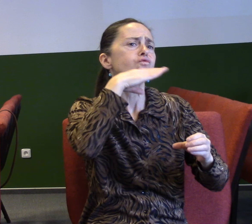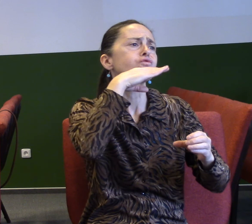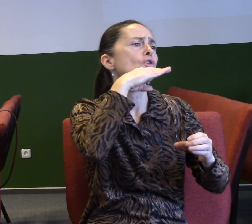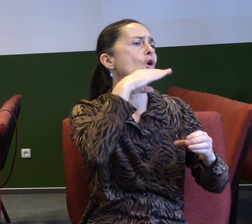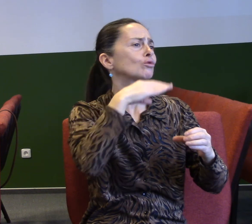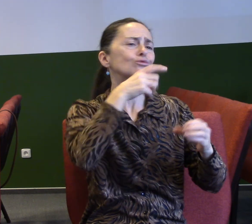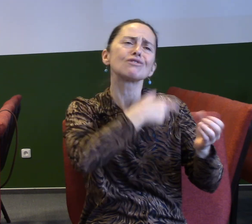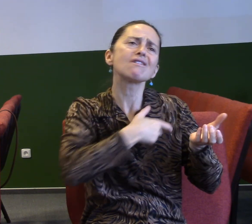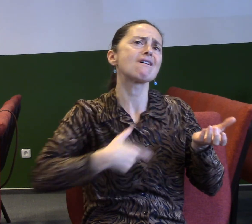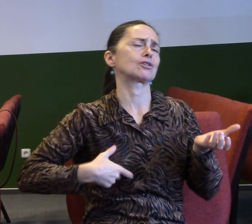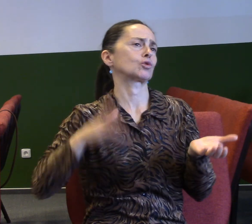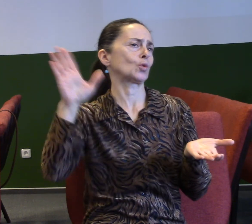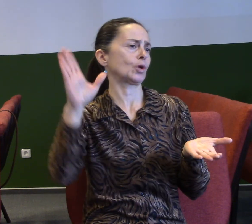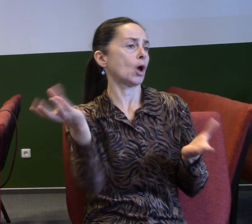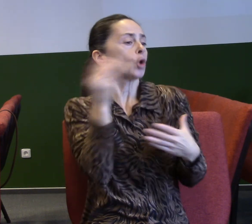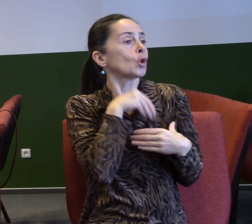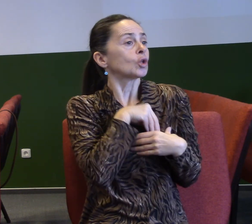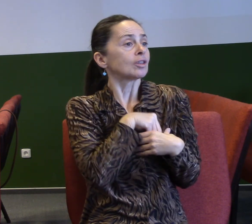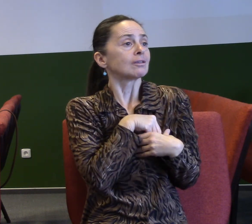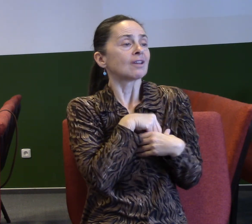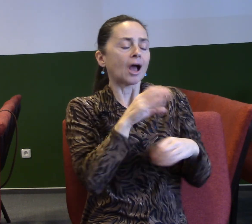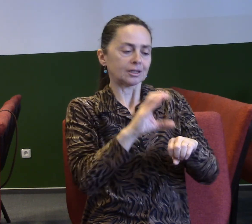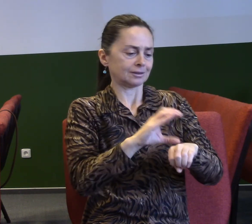A proto je pro mě cirkev tak fascinujícím místem, protože